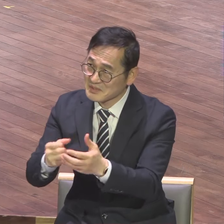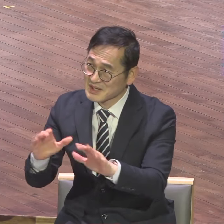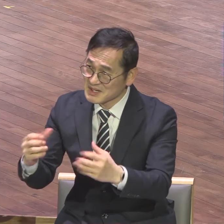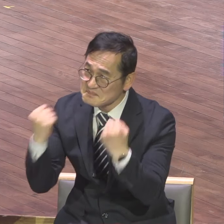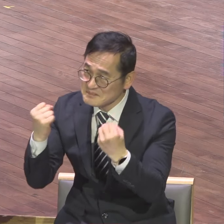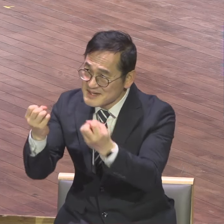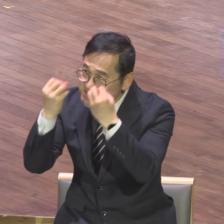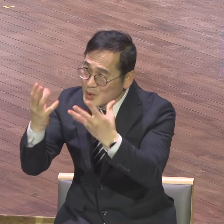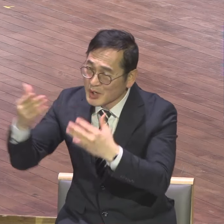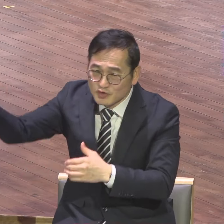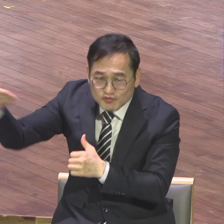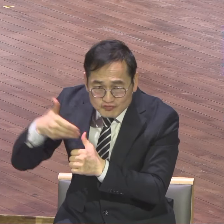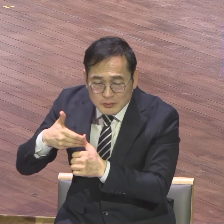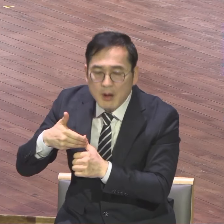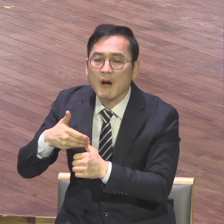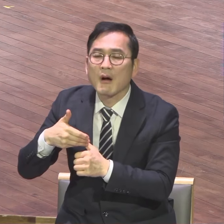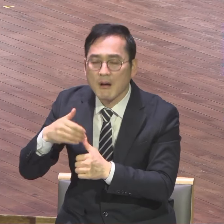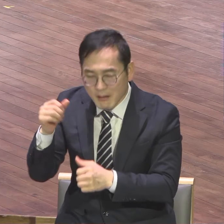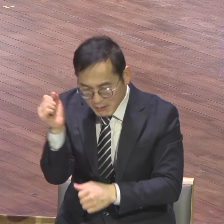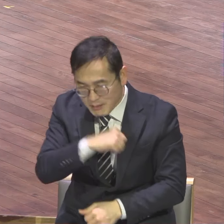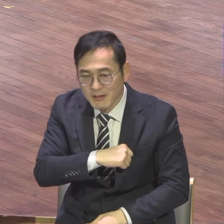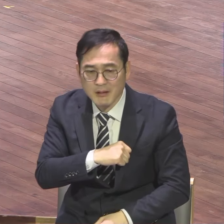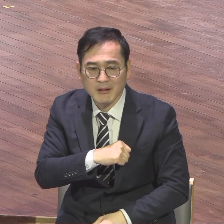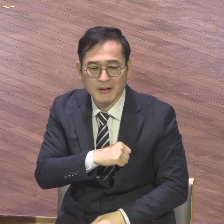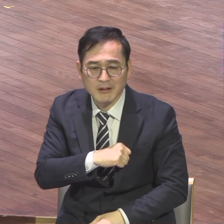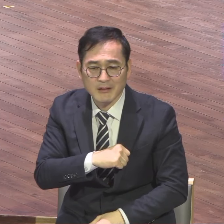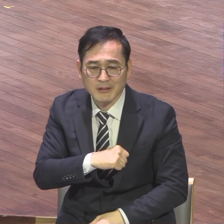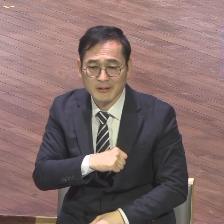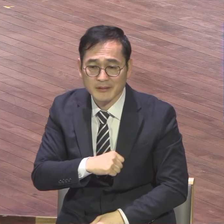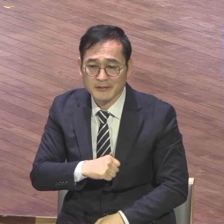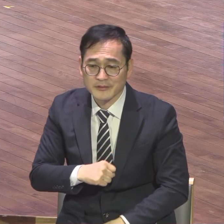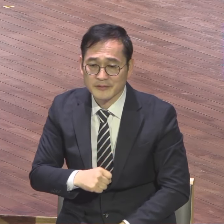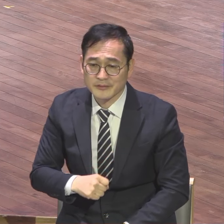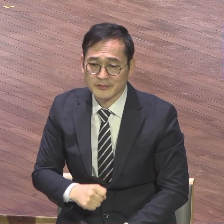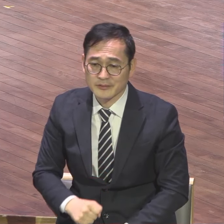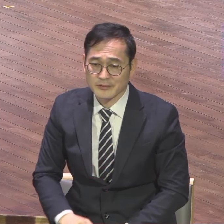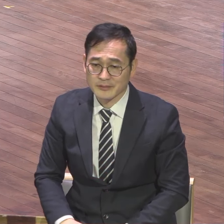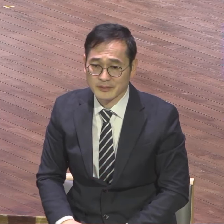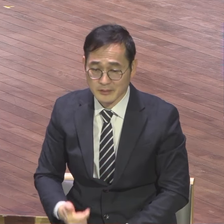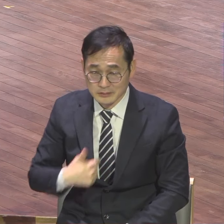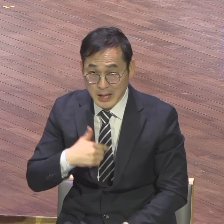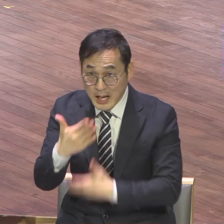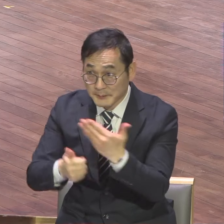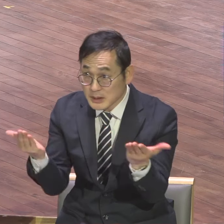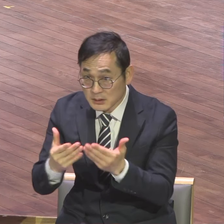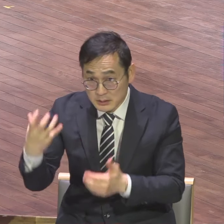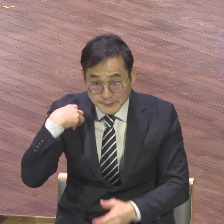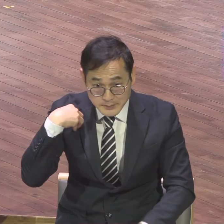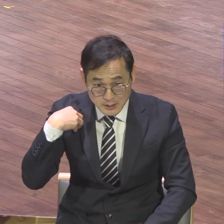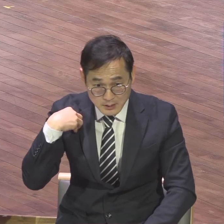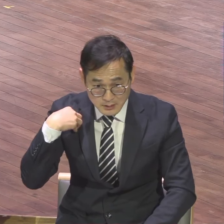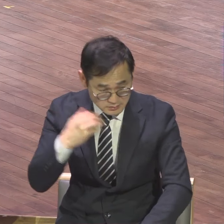안 그러면 이 주신 사명은 우리가 뭔 능력이 있어서 감당하겠어요. 그래서